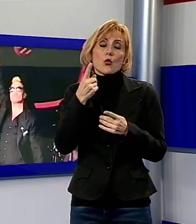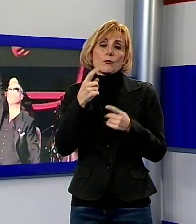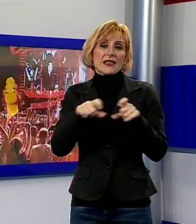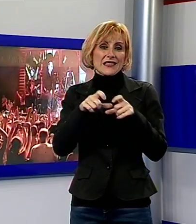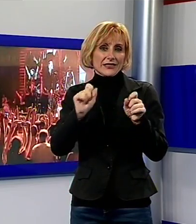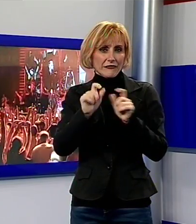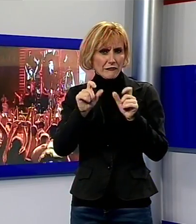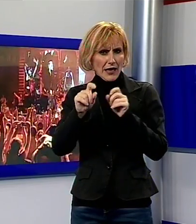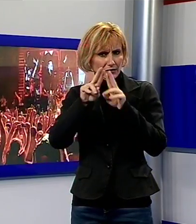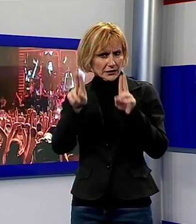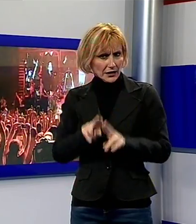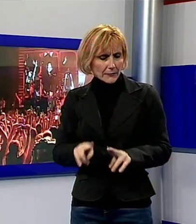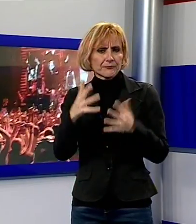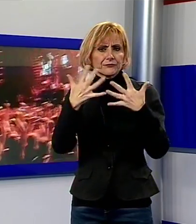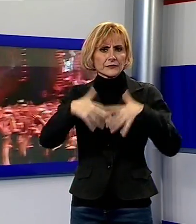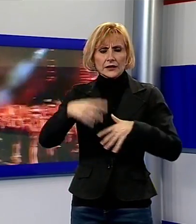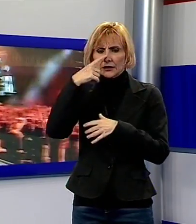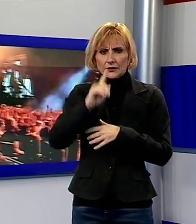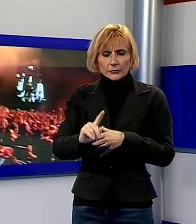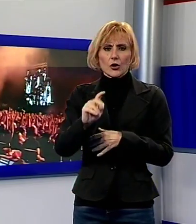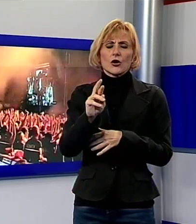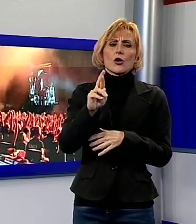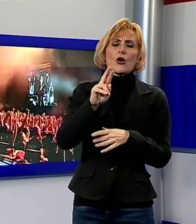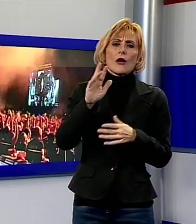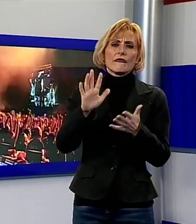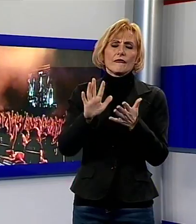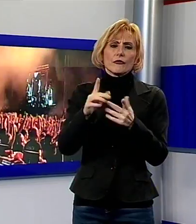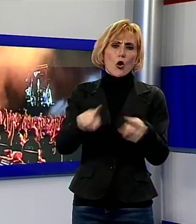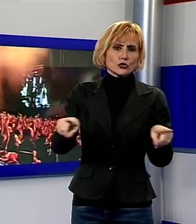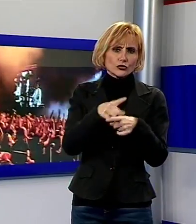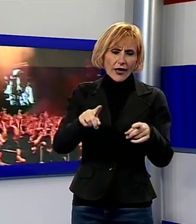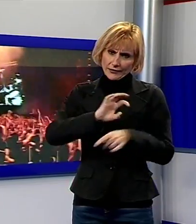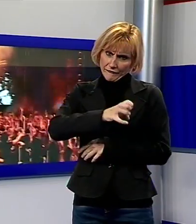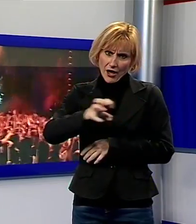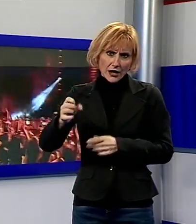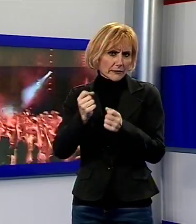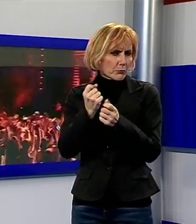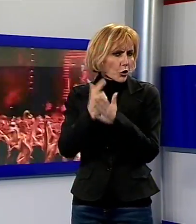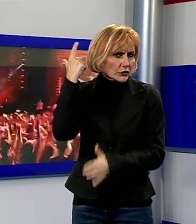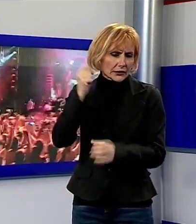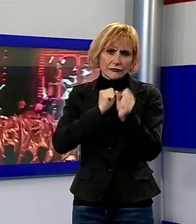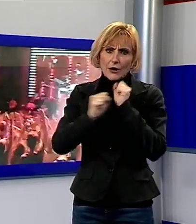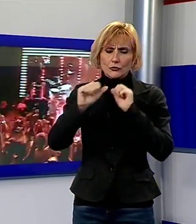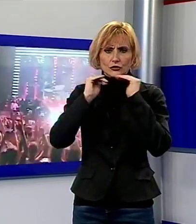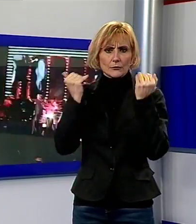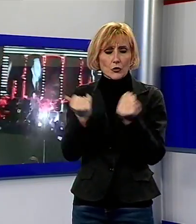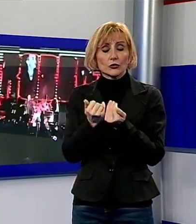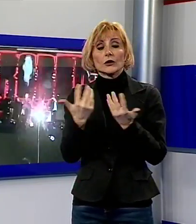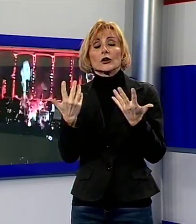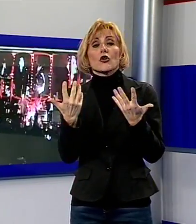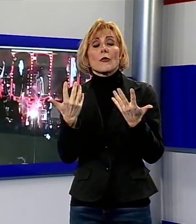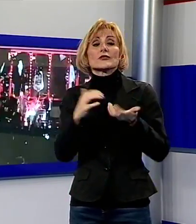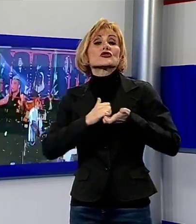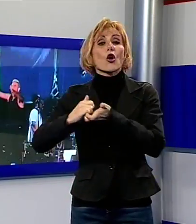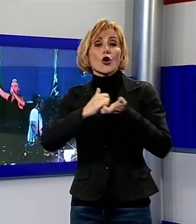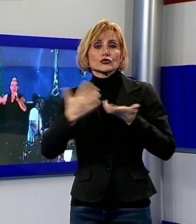vivo e organizza eventi del calibro di Rockham Ring, Hurricane e Southside e con la D'Alessandro e Galli può entrare in grande